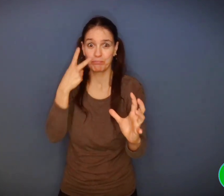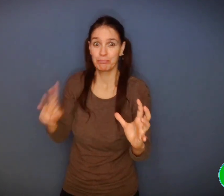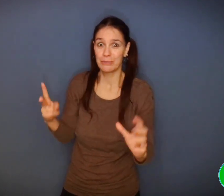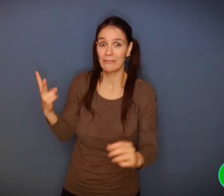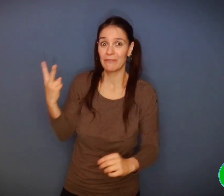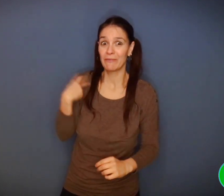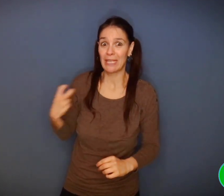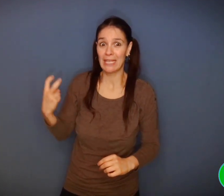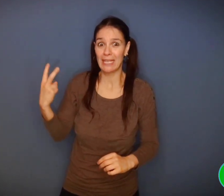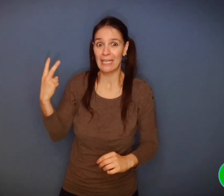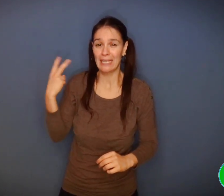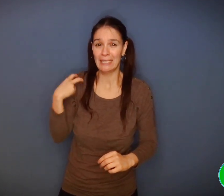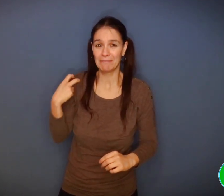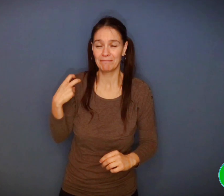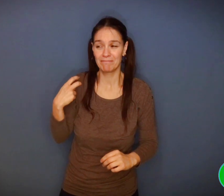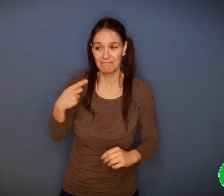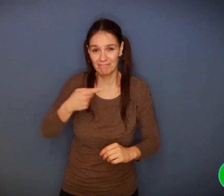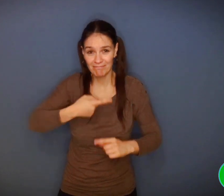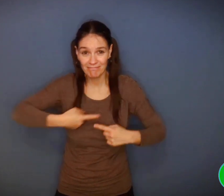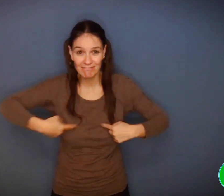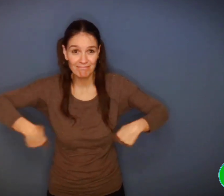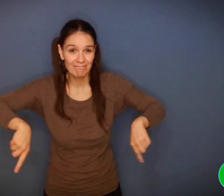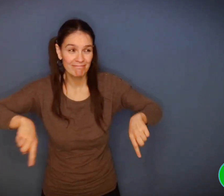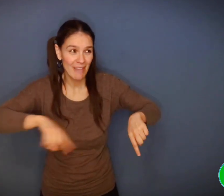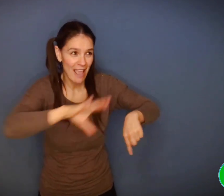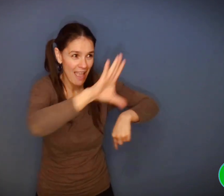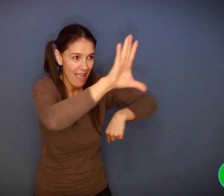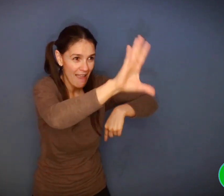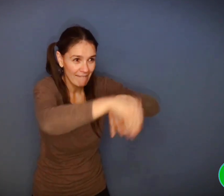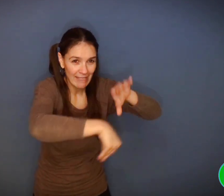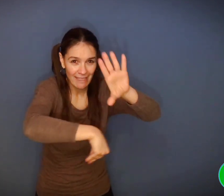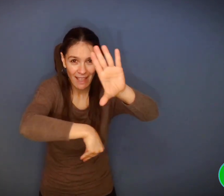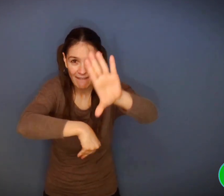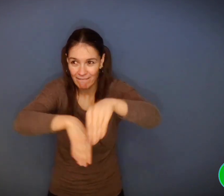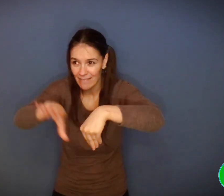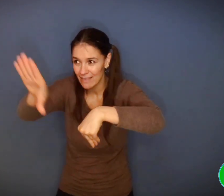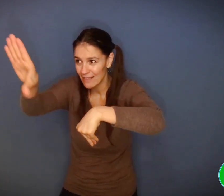«'est ainsi que, par une belle soirée d'été,